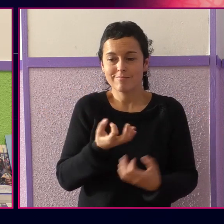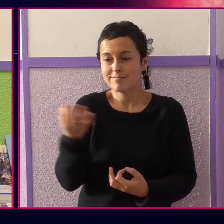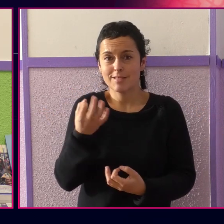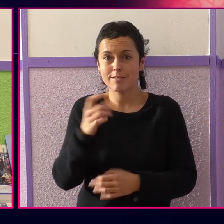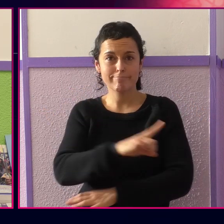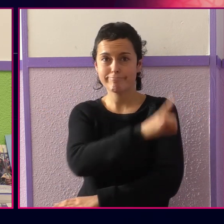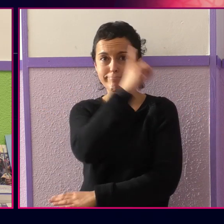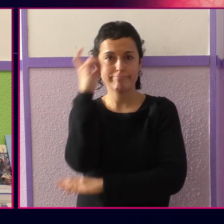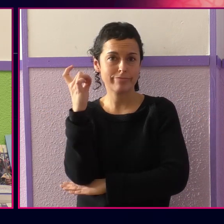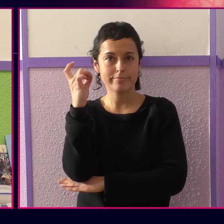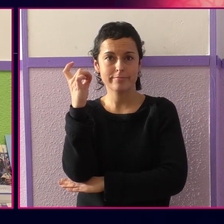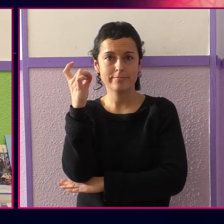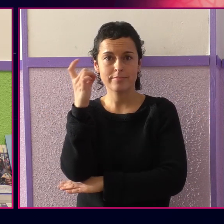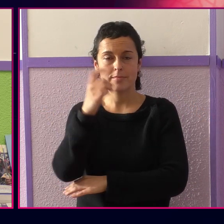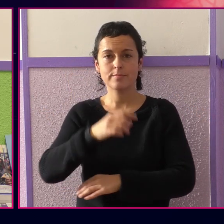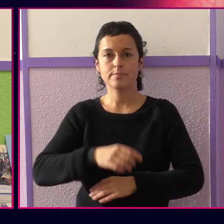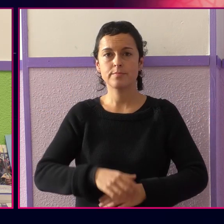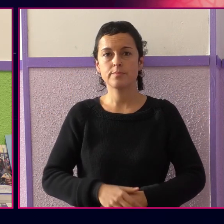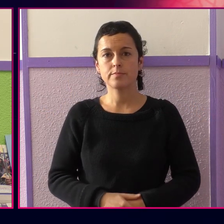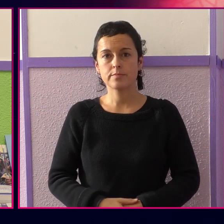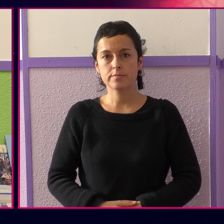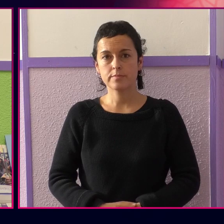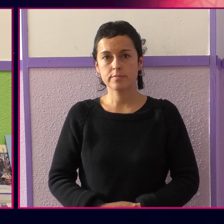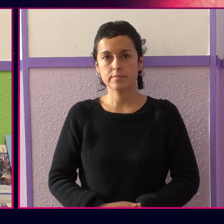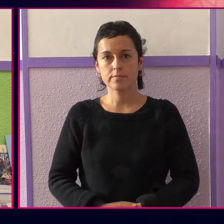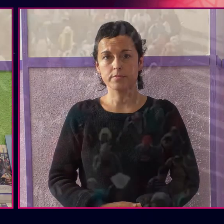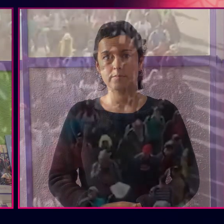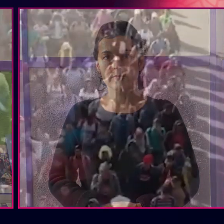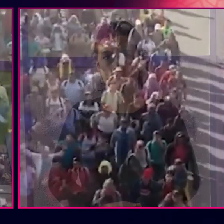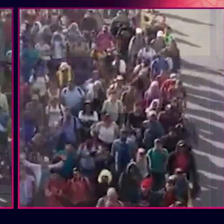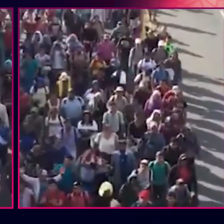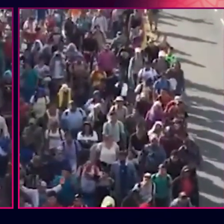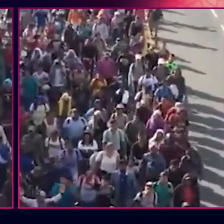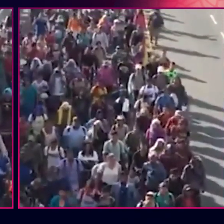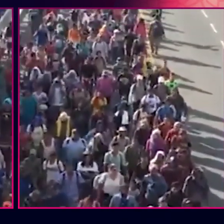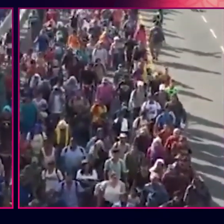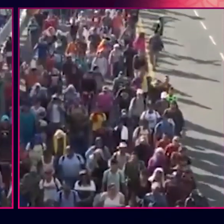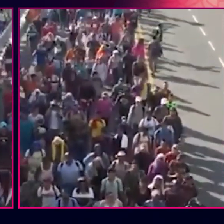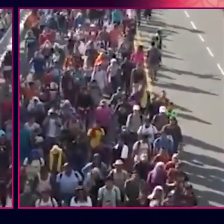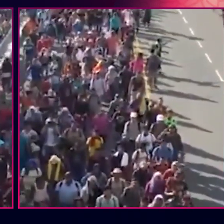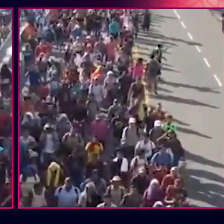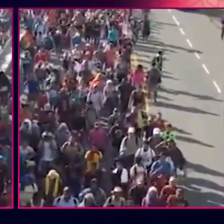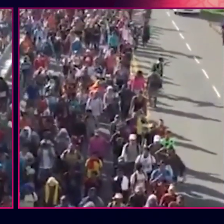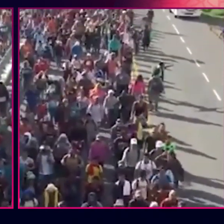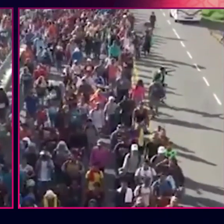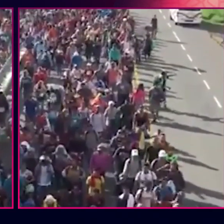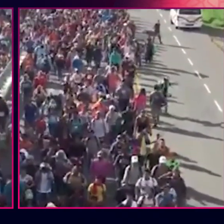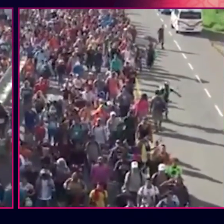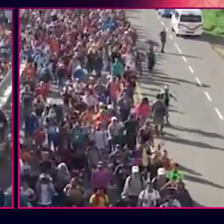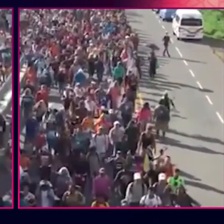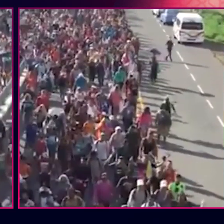Norberaren errialdetik iez egiteko autua hartzea oso min garria izan behar da,